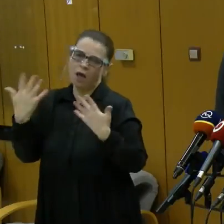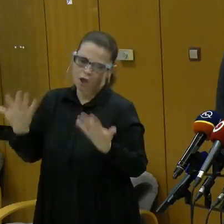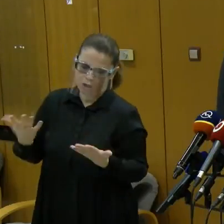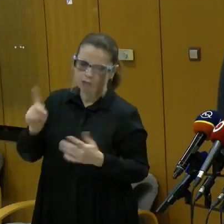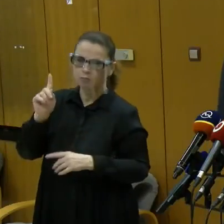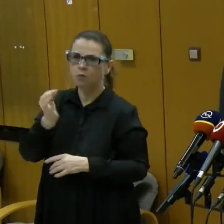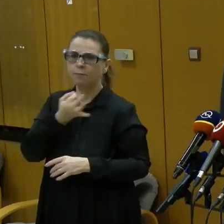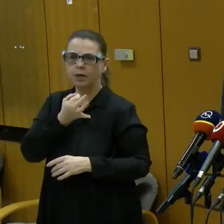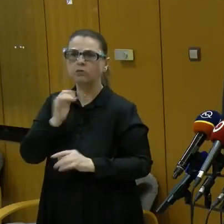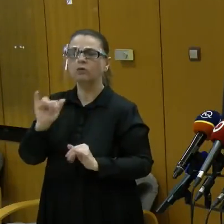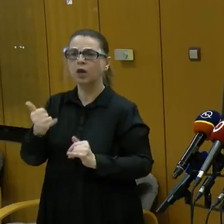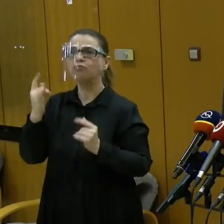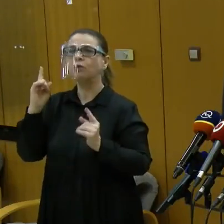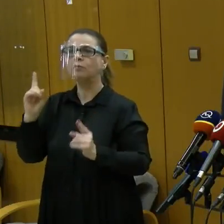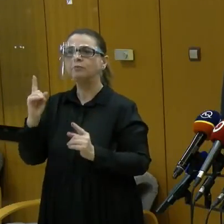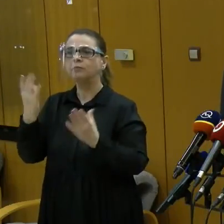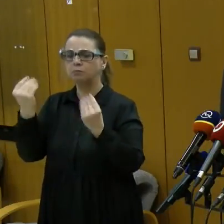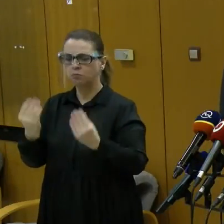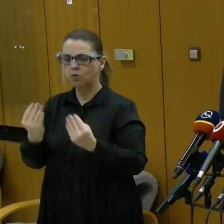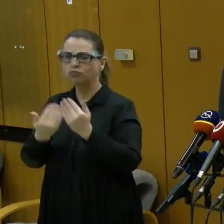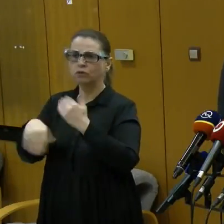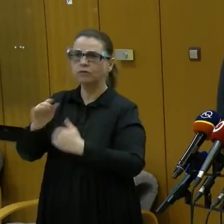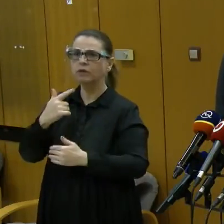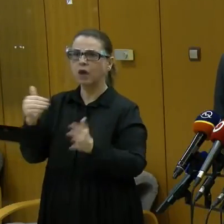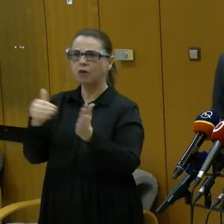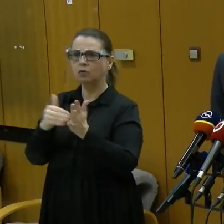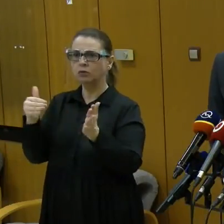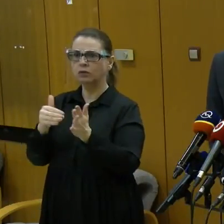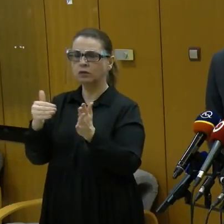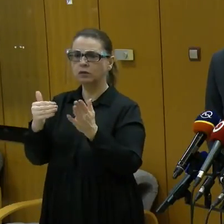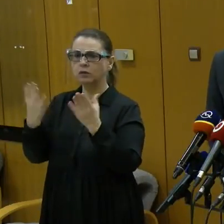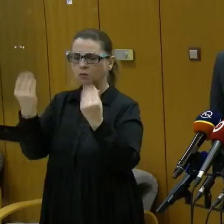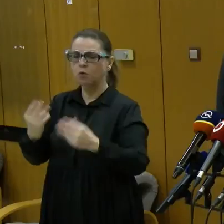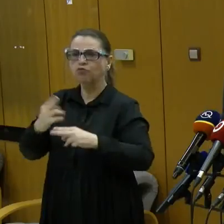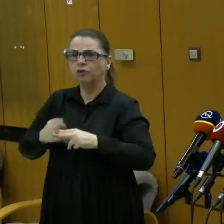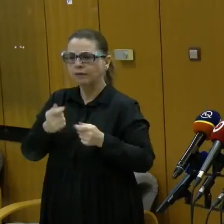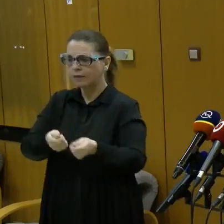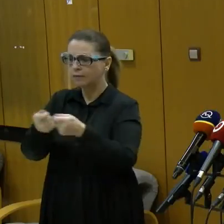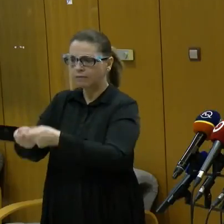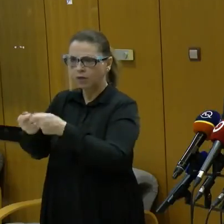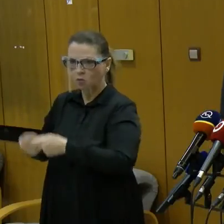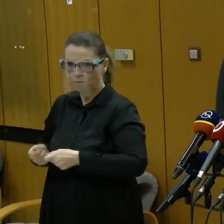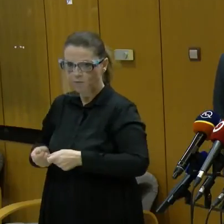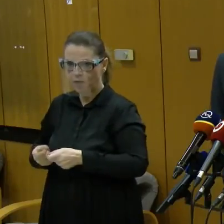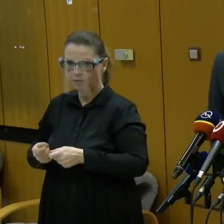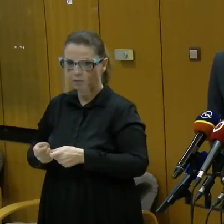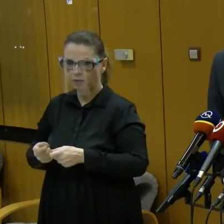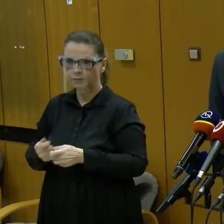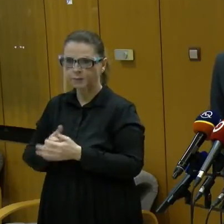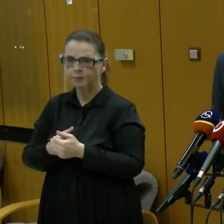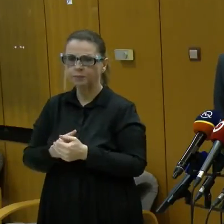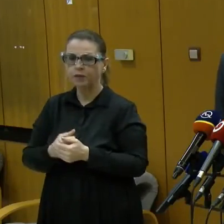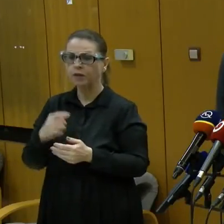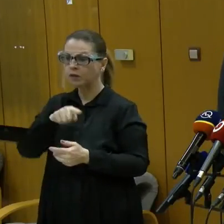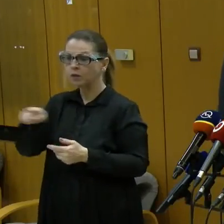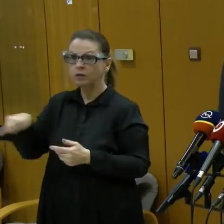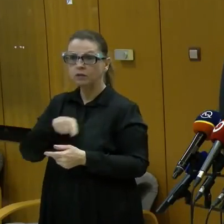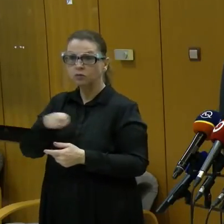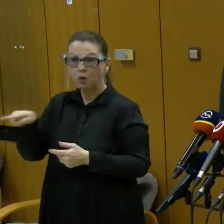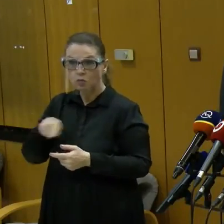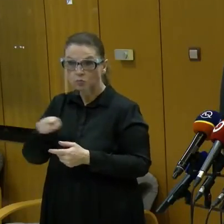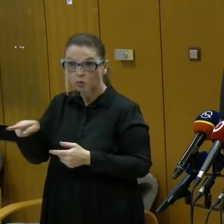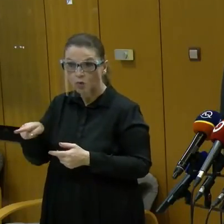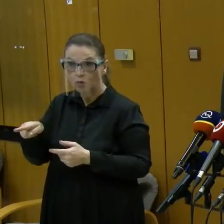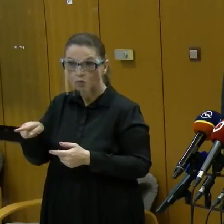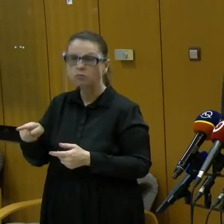alebo počet viac ako tisíc, počet infikovaných. Ak teda tieto hodnoty budú splnené,